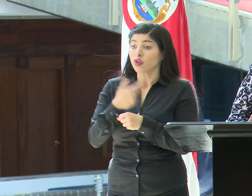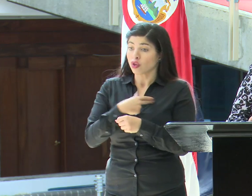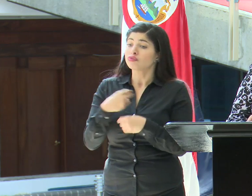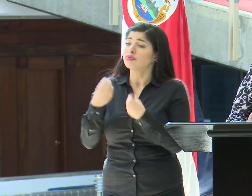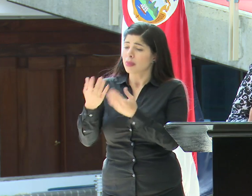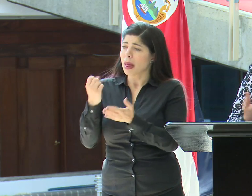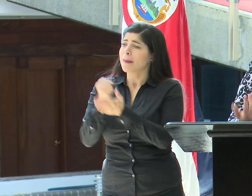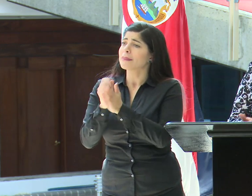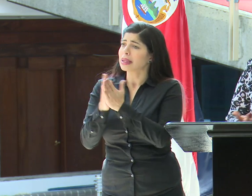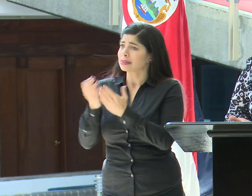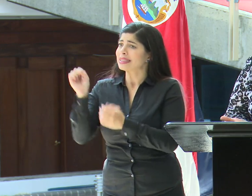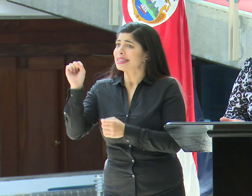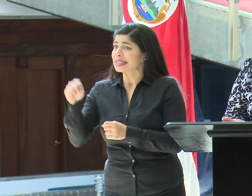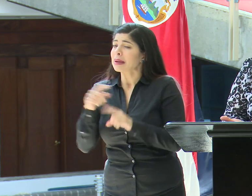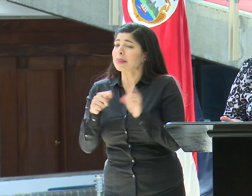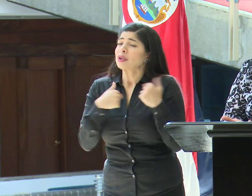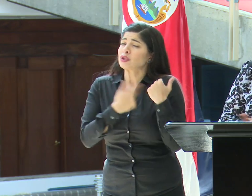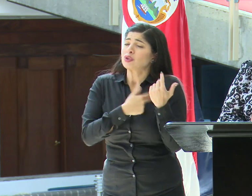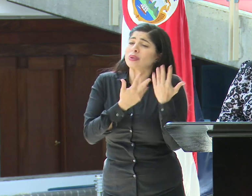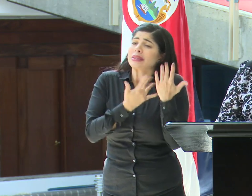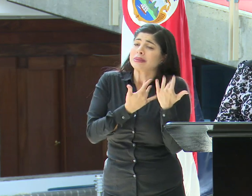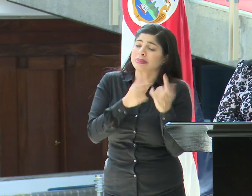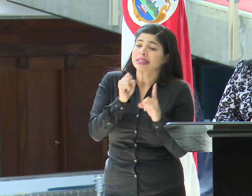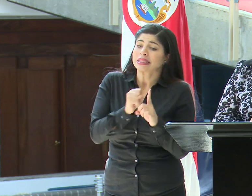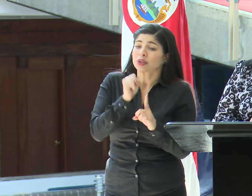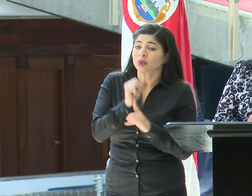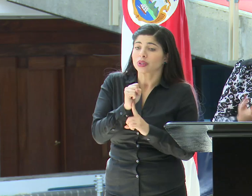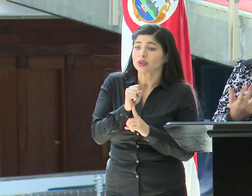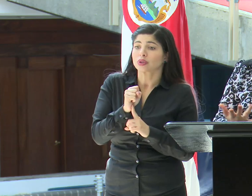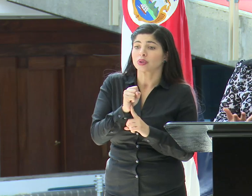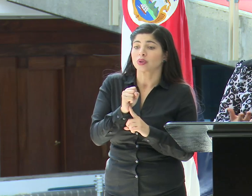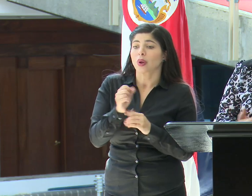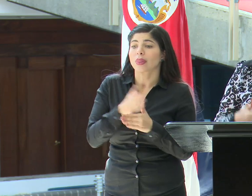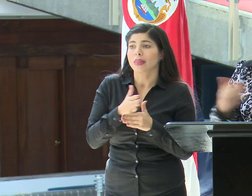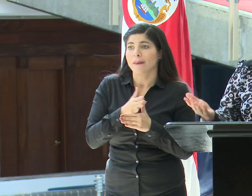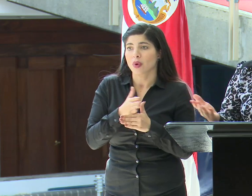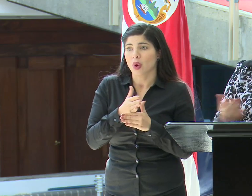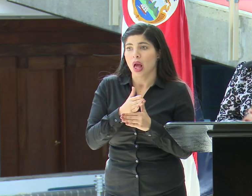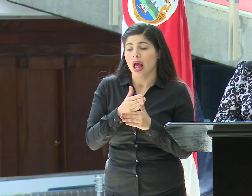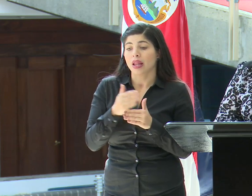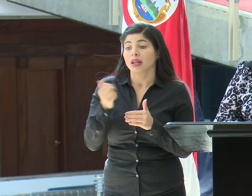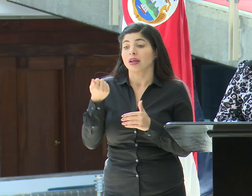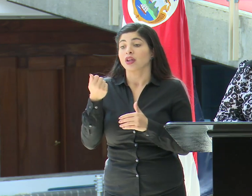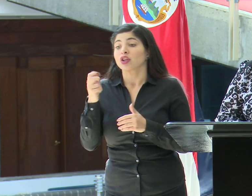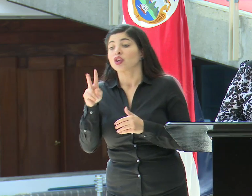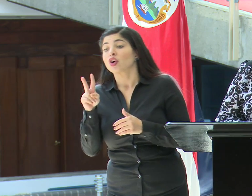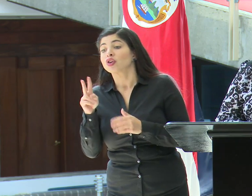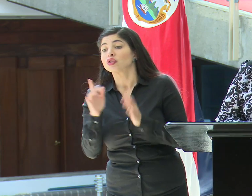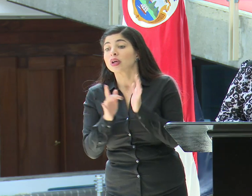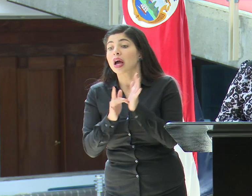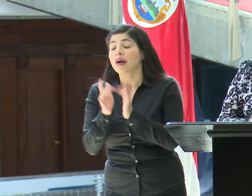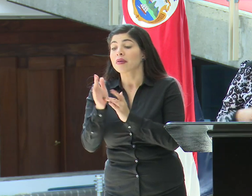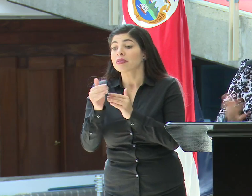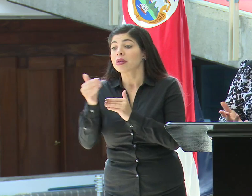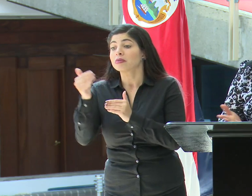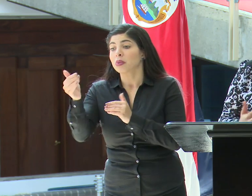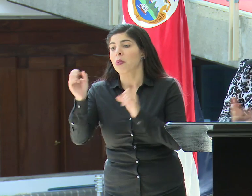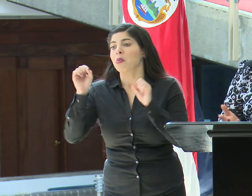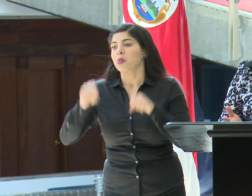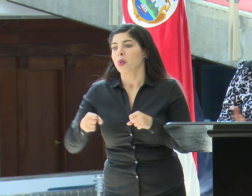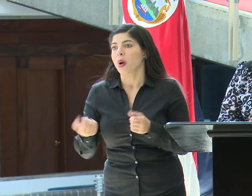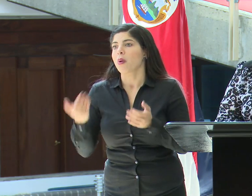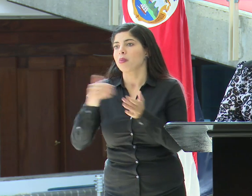pasaportes, esperamos que esta situación sea temporal y que después del 12 de abril podamos volver a